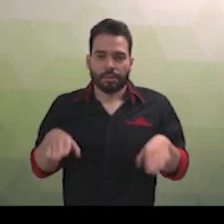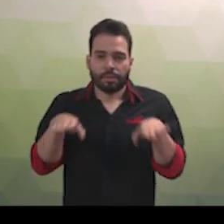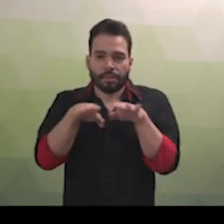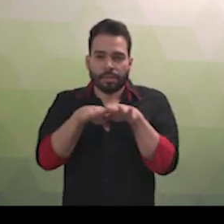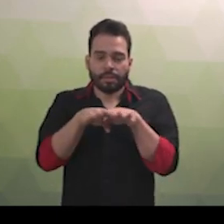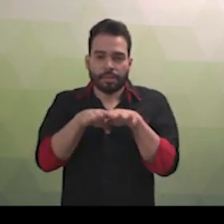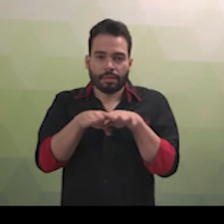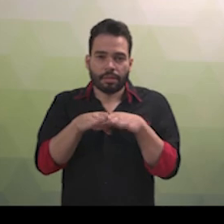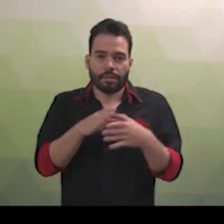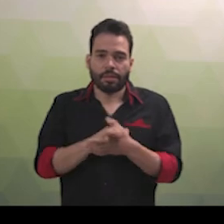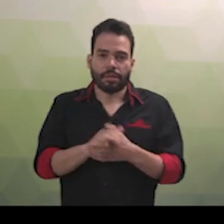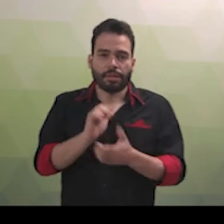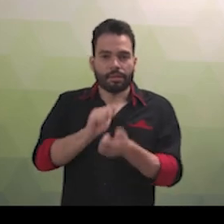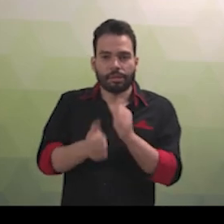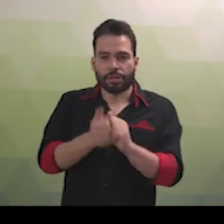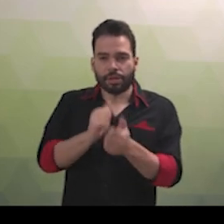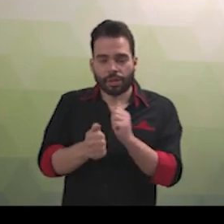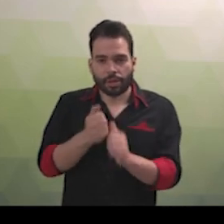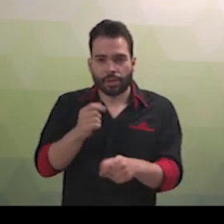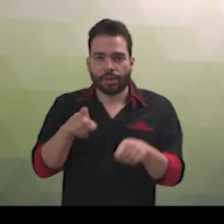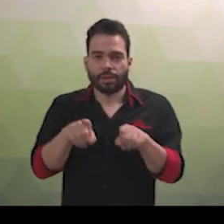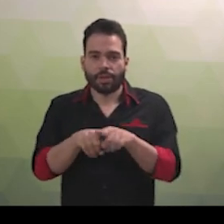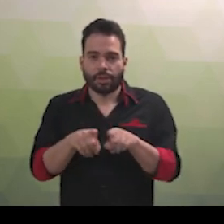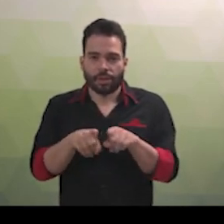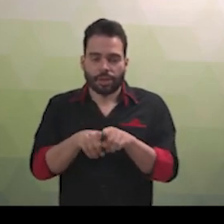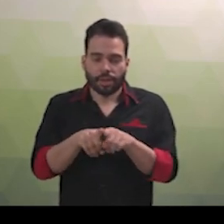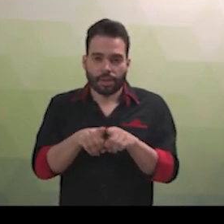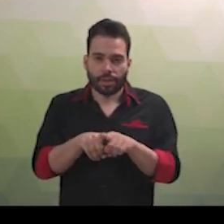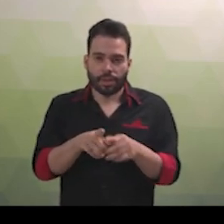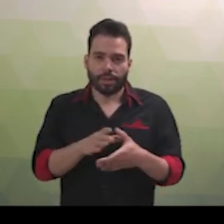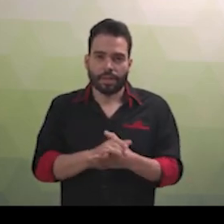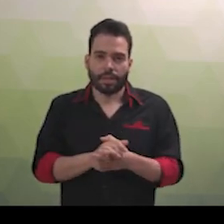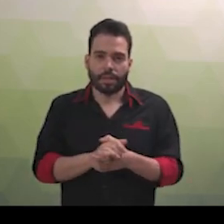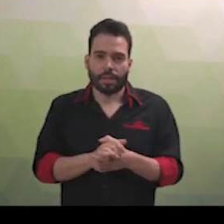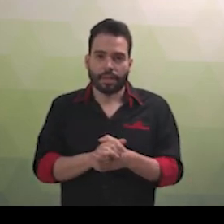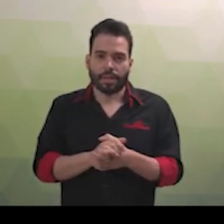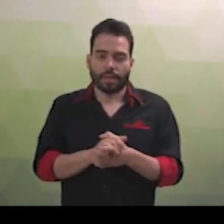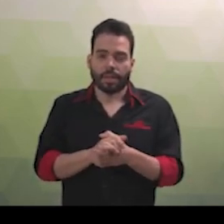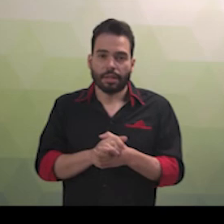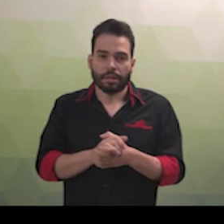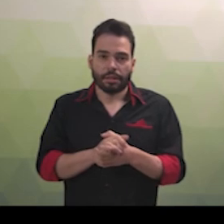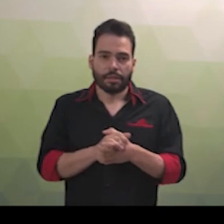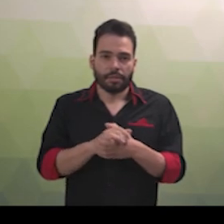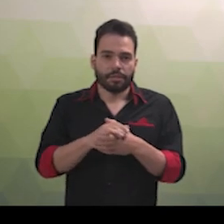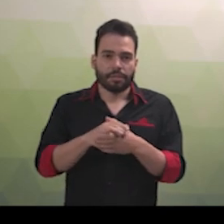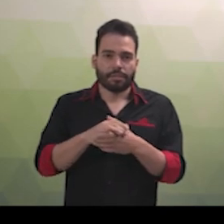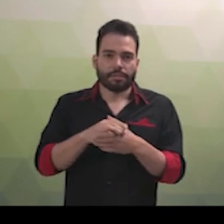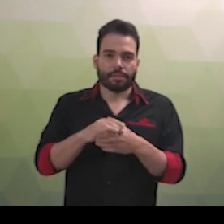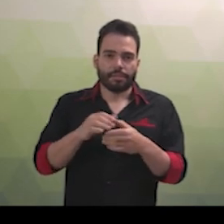recreativas, esportivas e de lazer no sistema escolar. Parágrafo 2º. Na disponibilização de tradutores